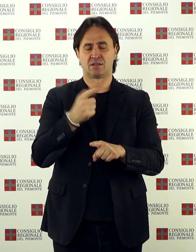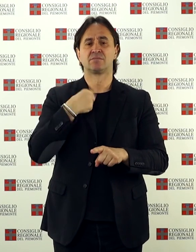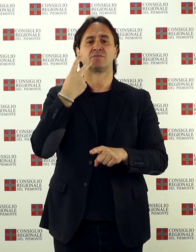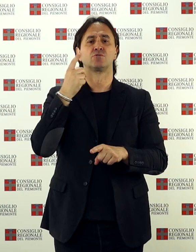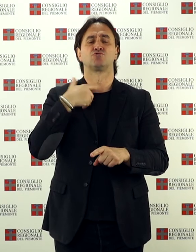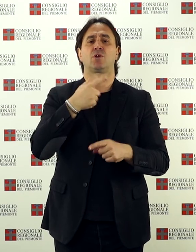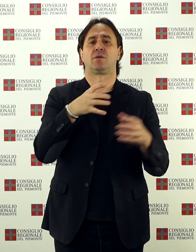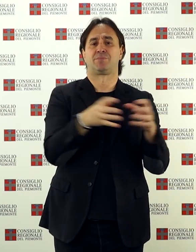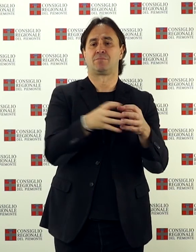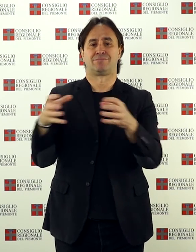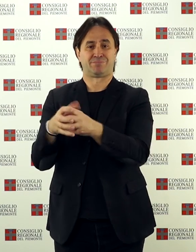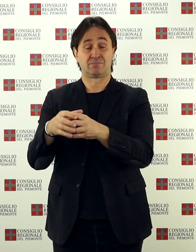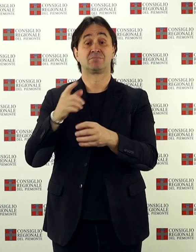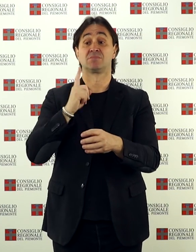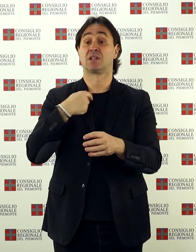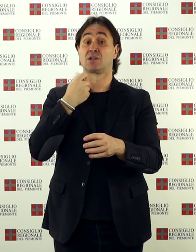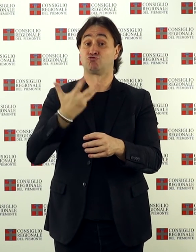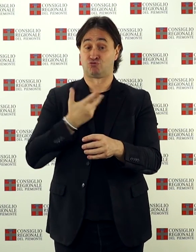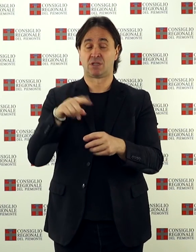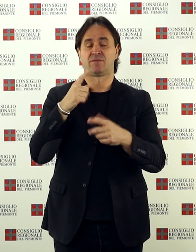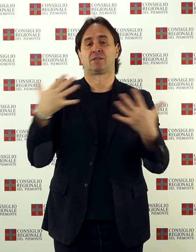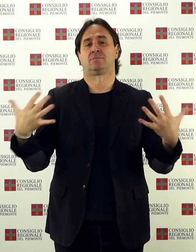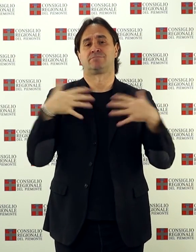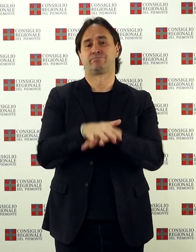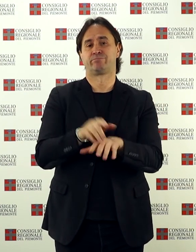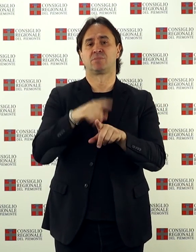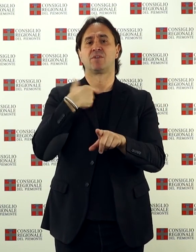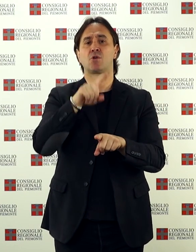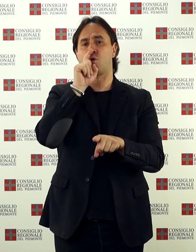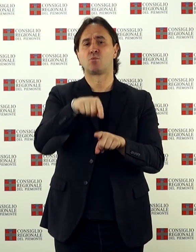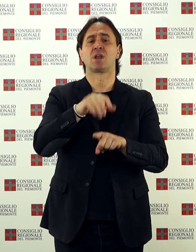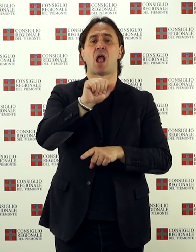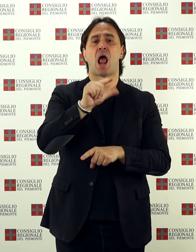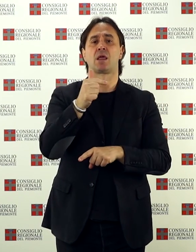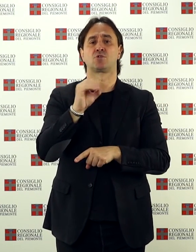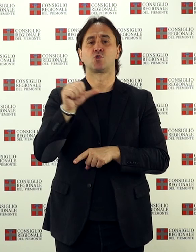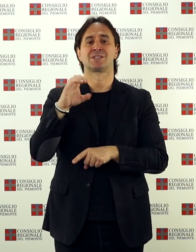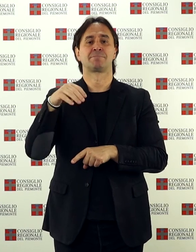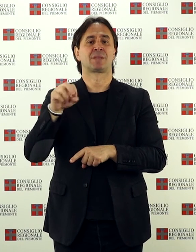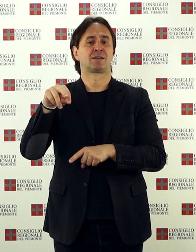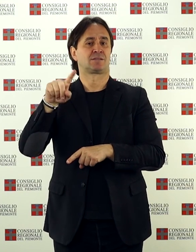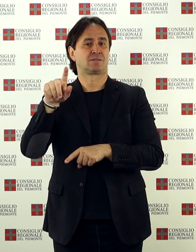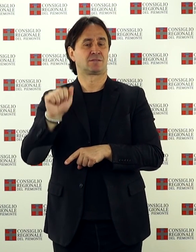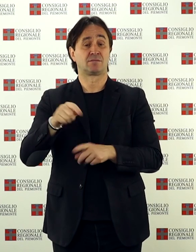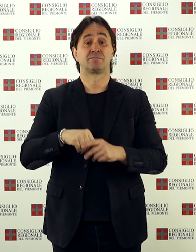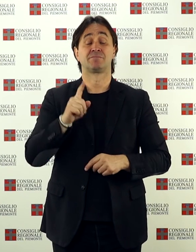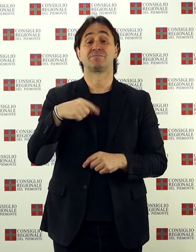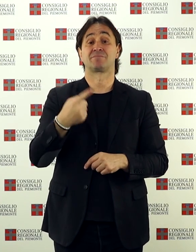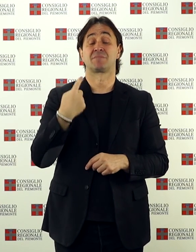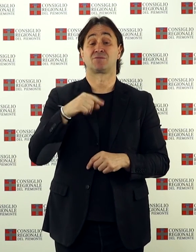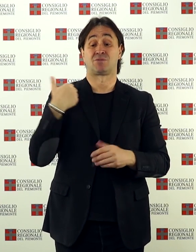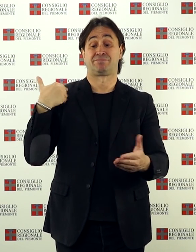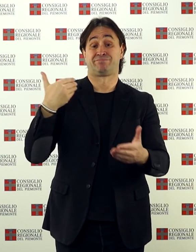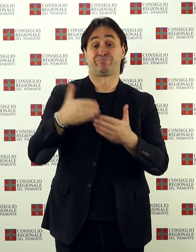popolazioni interessate, i due enti si fonderanno, con legge regionale, nel nuovo comune di Alto Semenza. Si tratta della sesta